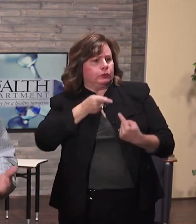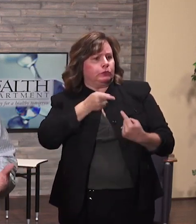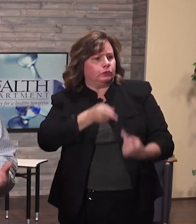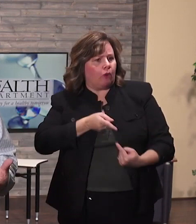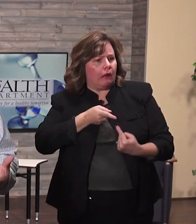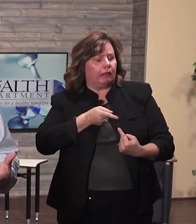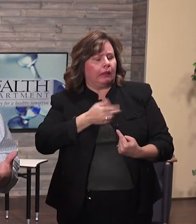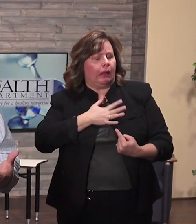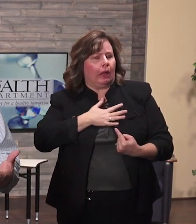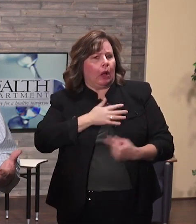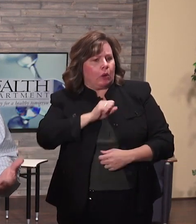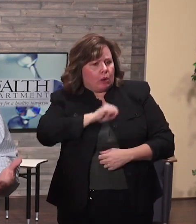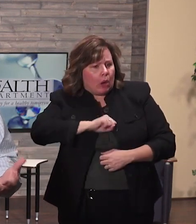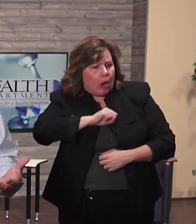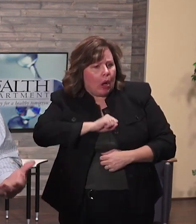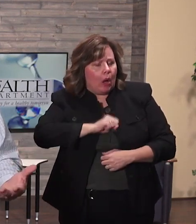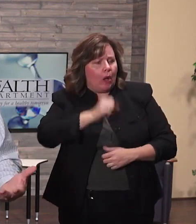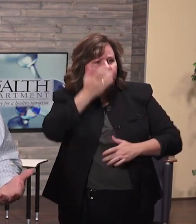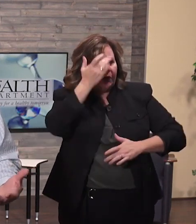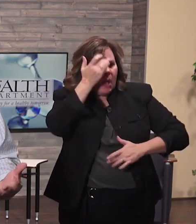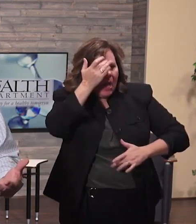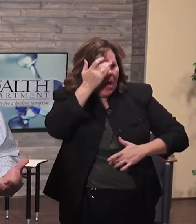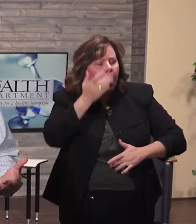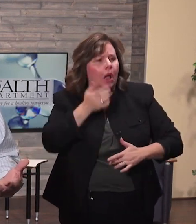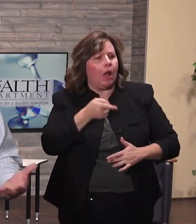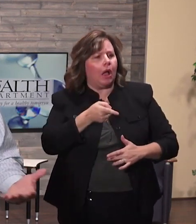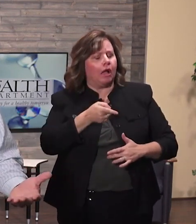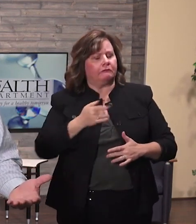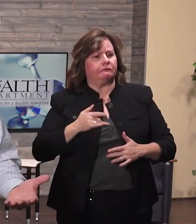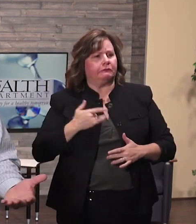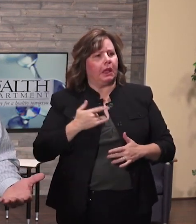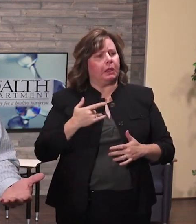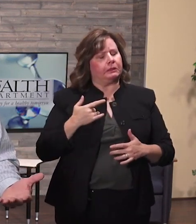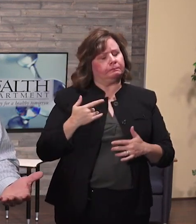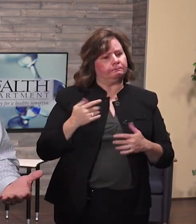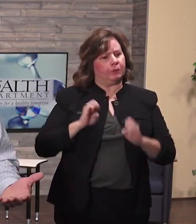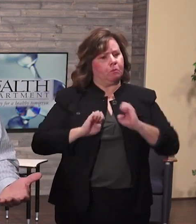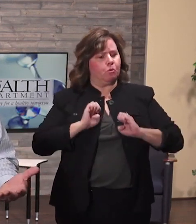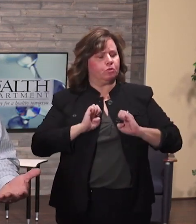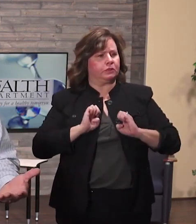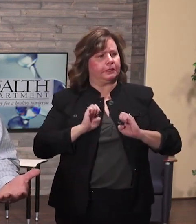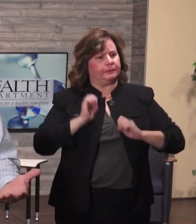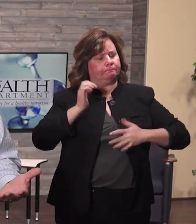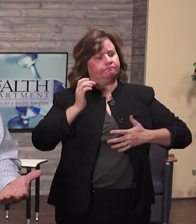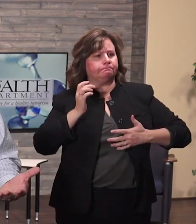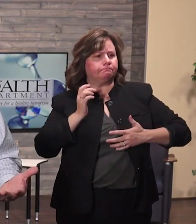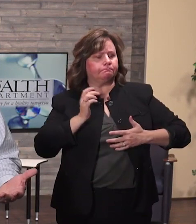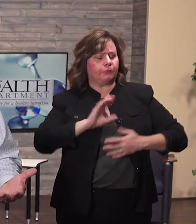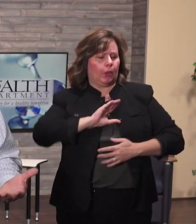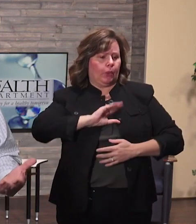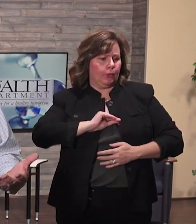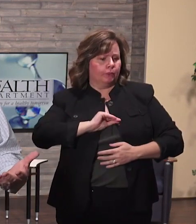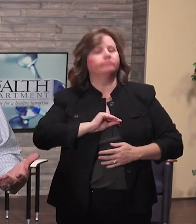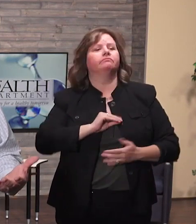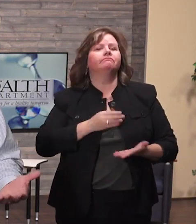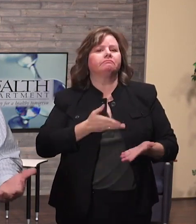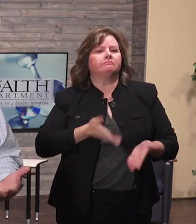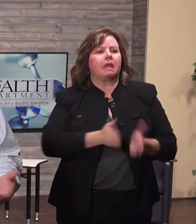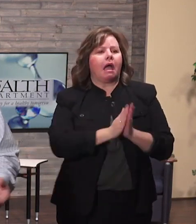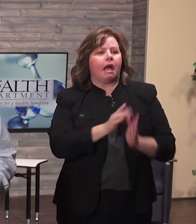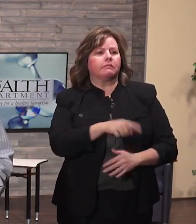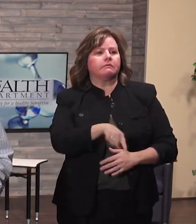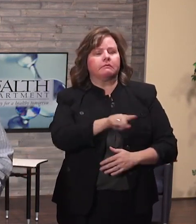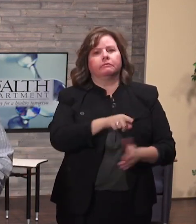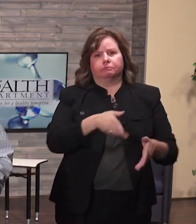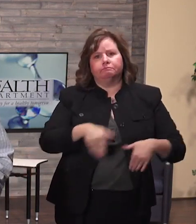regularmente y por supuesto enviar a empleados enfermos a casa. Depende realmente de usted como el